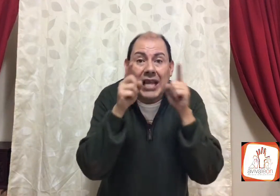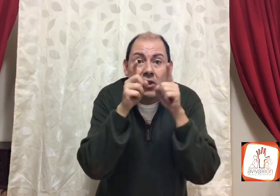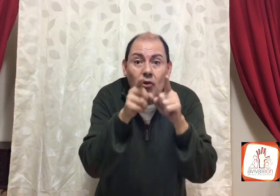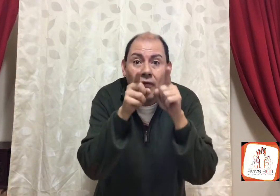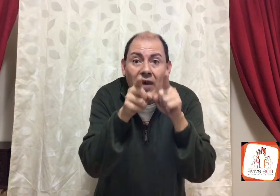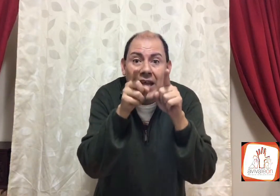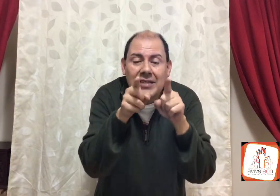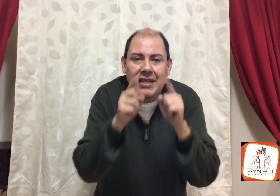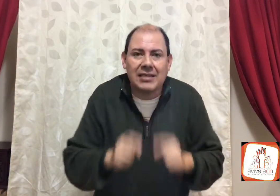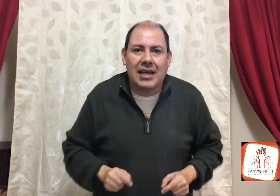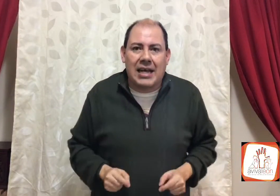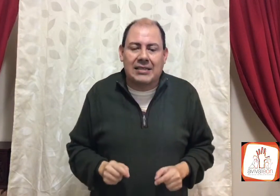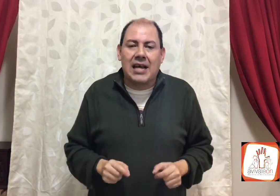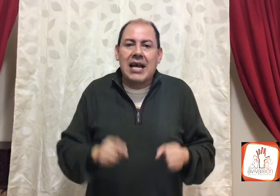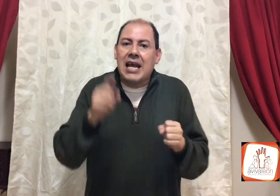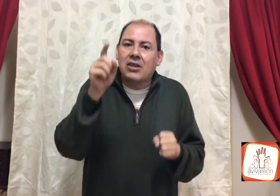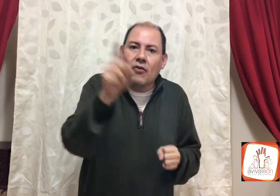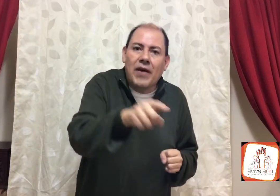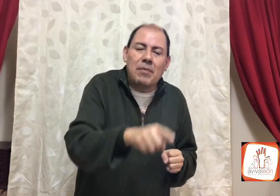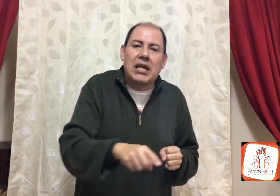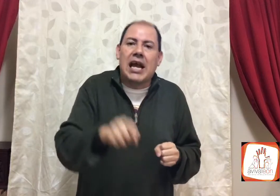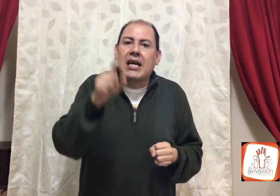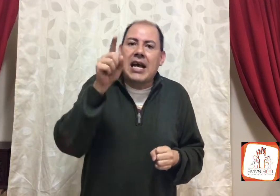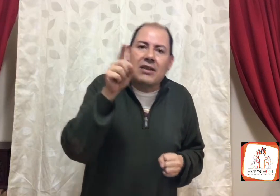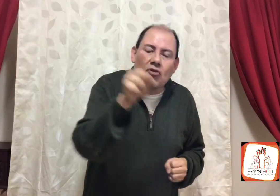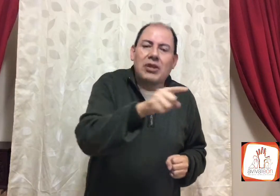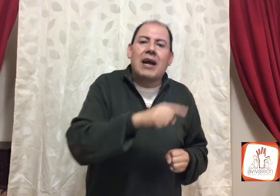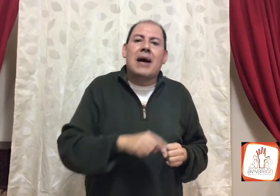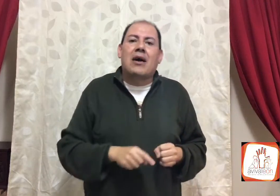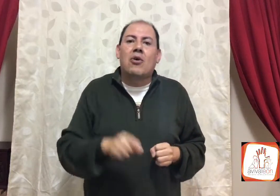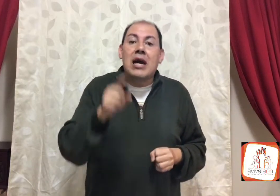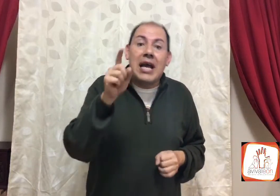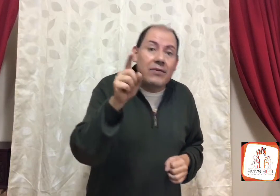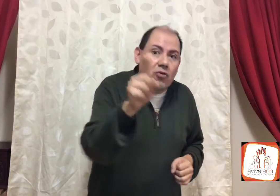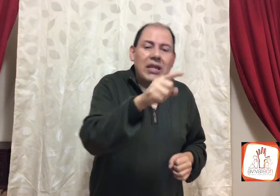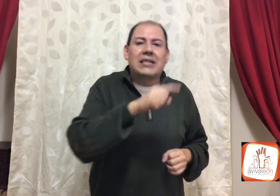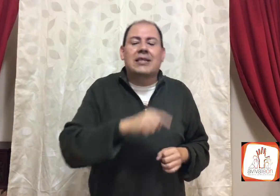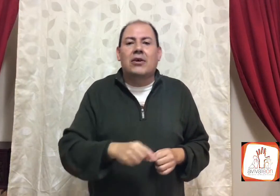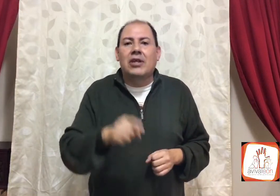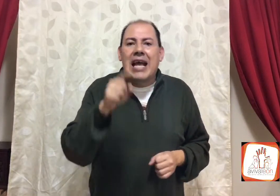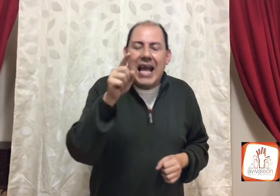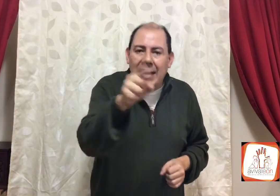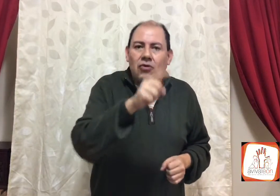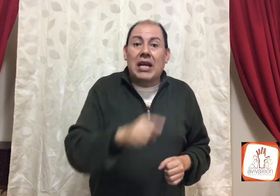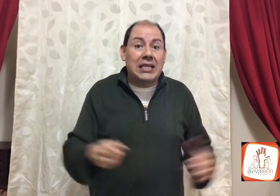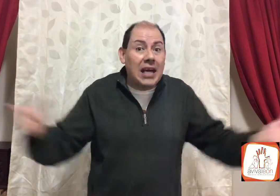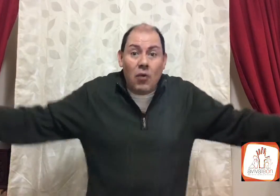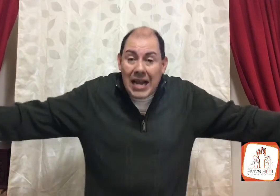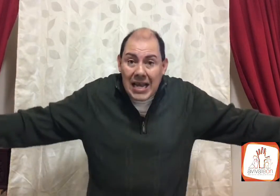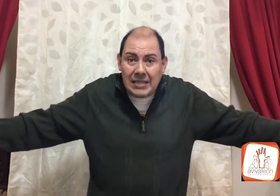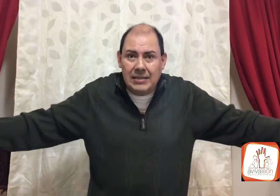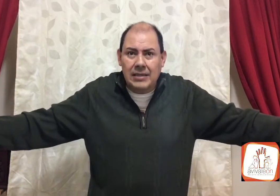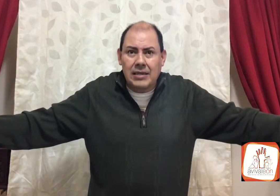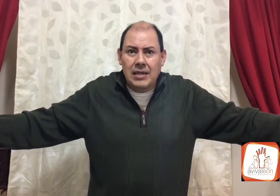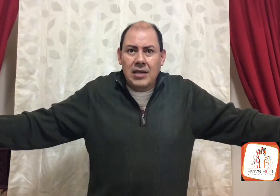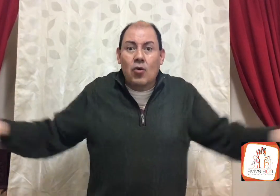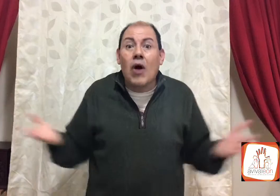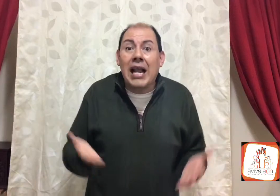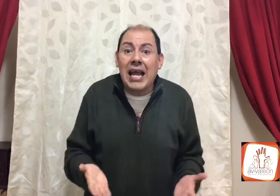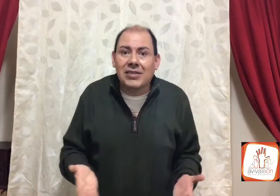en tu fe, que estás en casa, en tu familia, en tu trabajo, en tu nación, en tu iglesia, cuál es, cuál es,